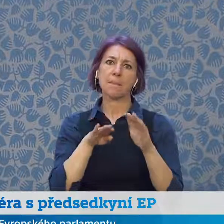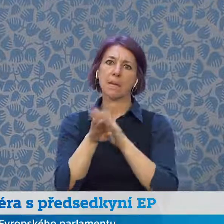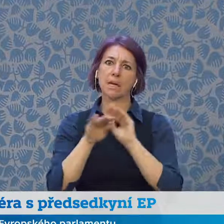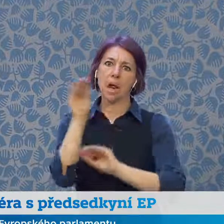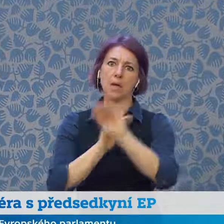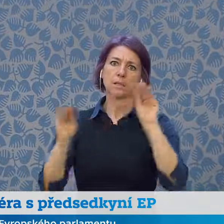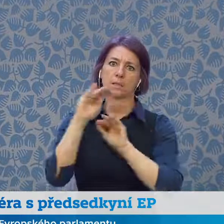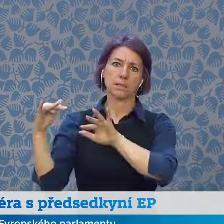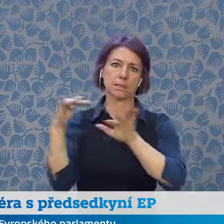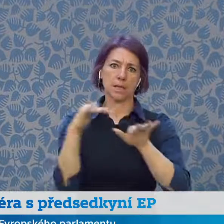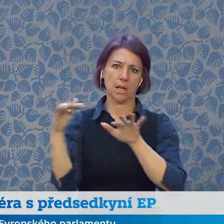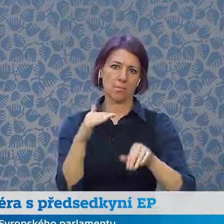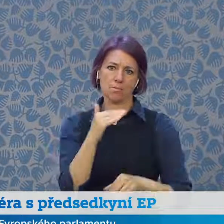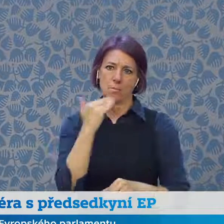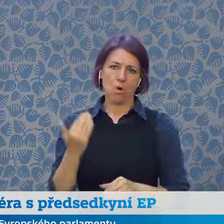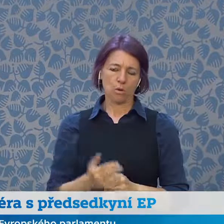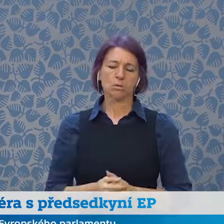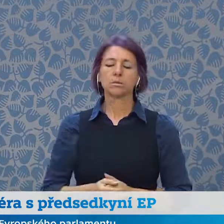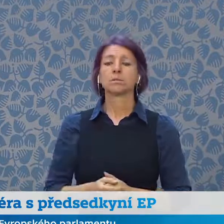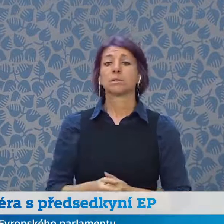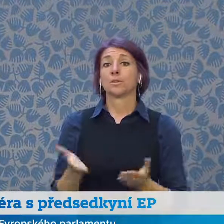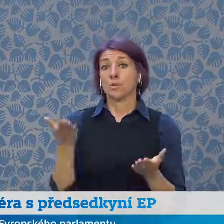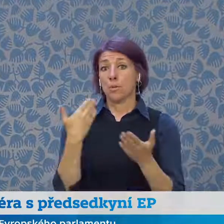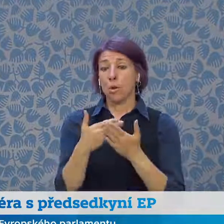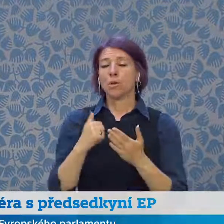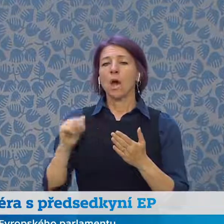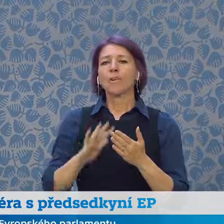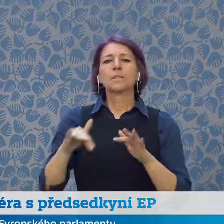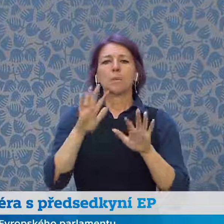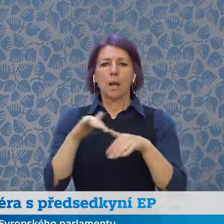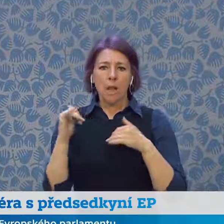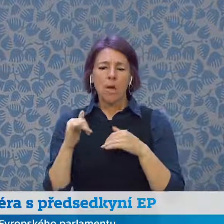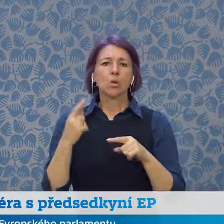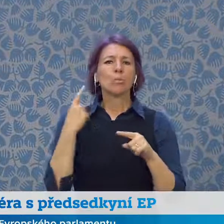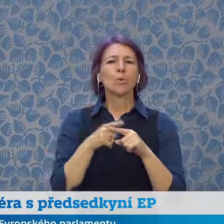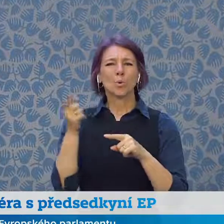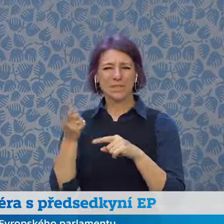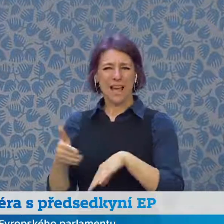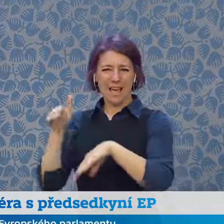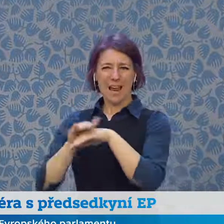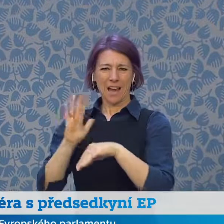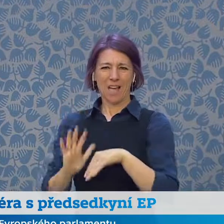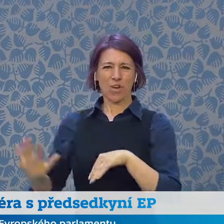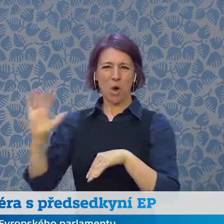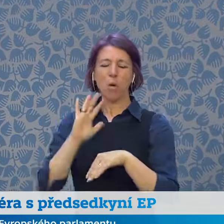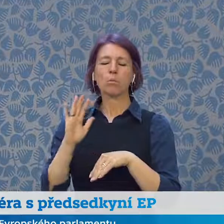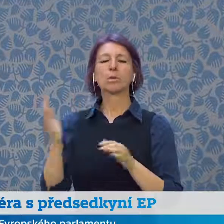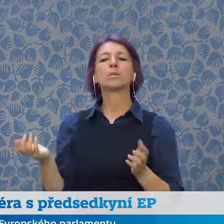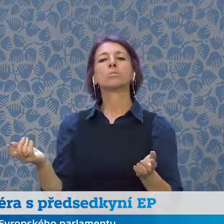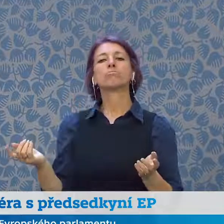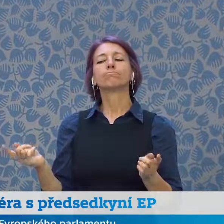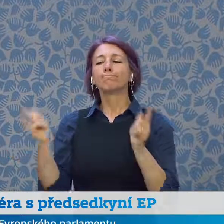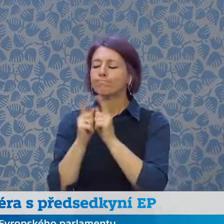Tak, aby parlament a rada se zamysleli nad tím, co můžeme